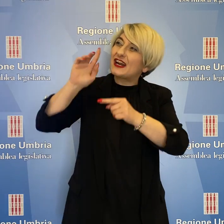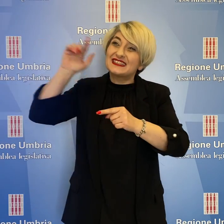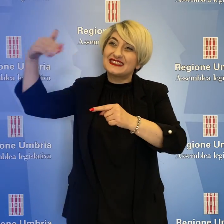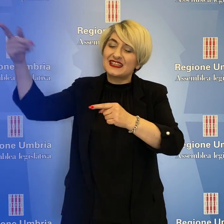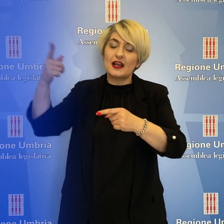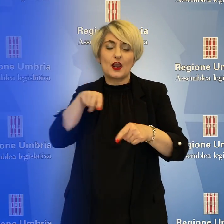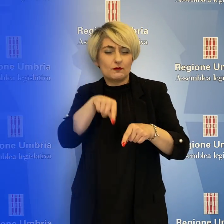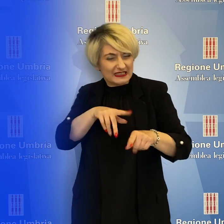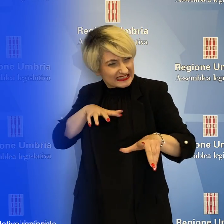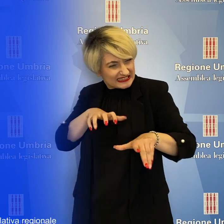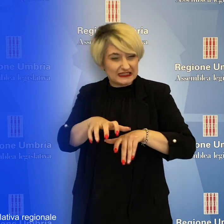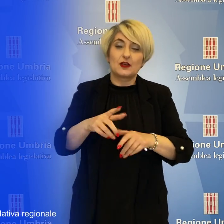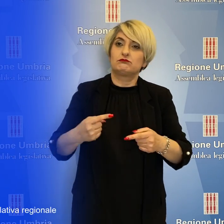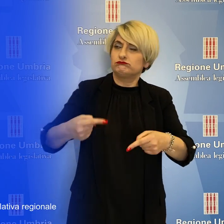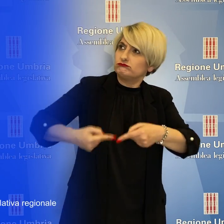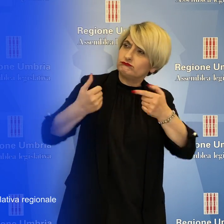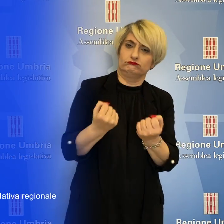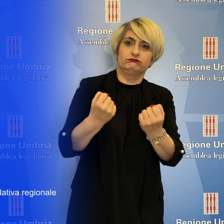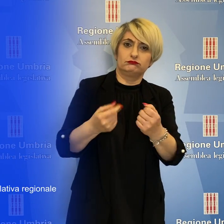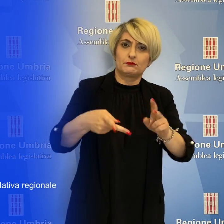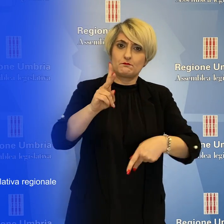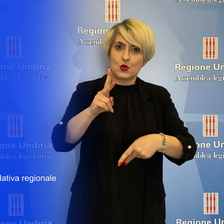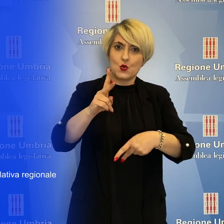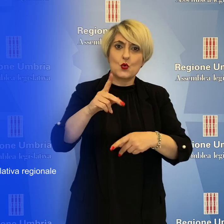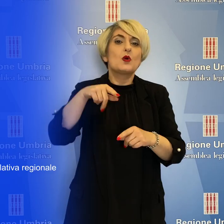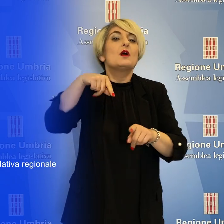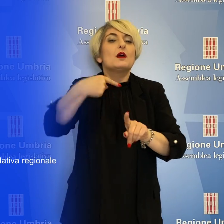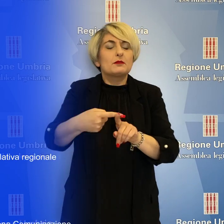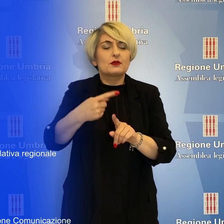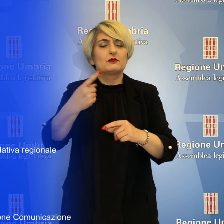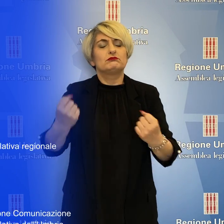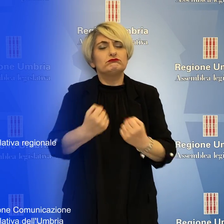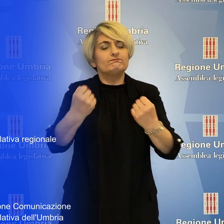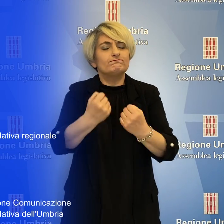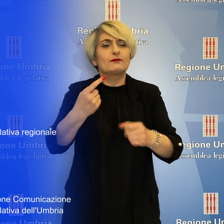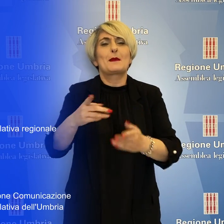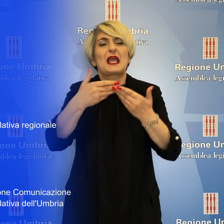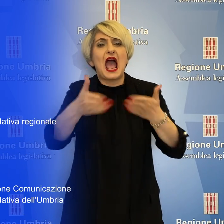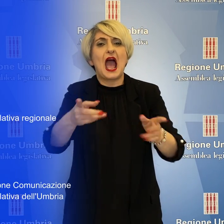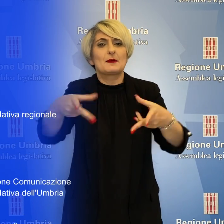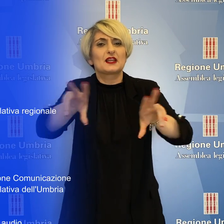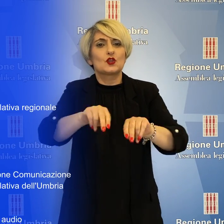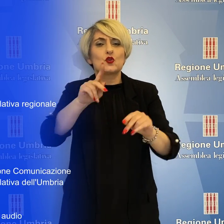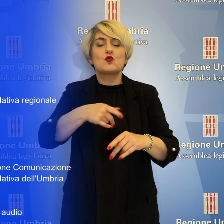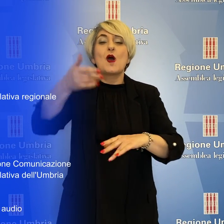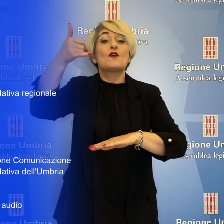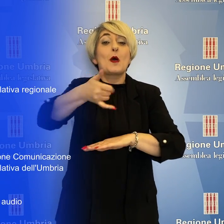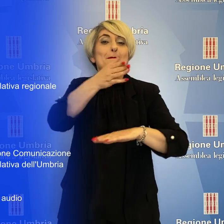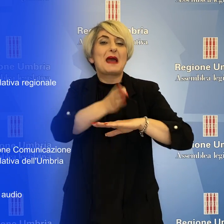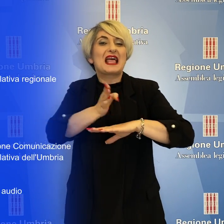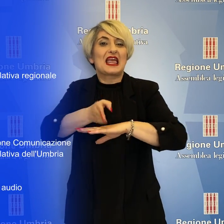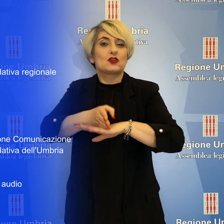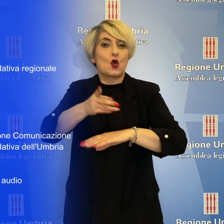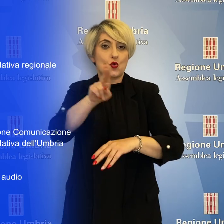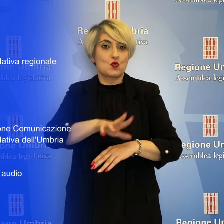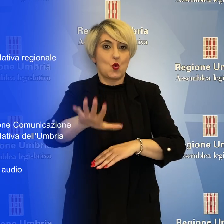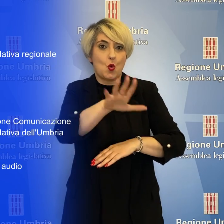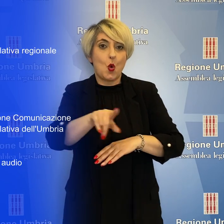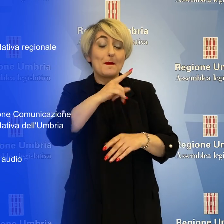straniera. Inoltre, si chiede di lavorare per la riattivazione dei mattatoi in Umbria, strutture fondamentali per la chiusura della